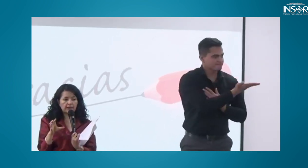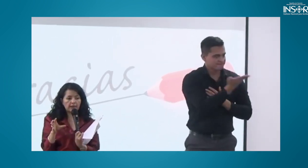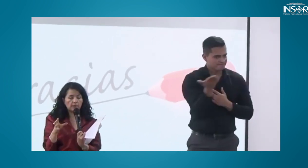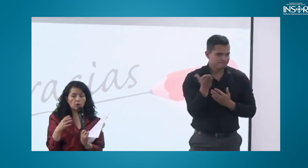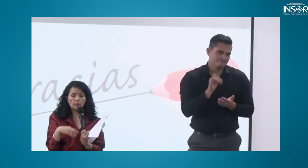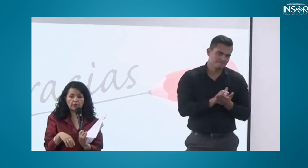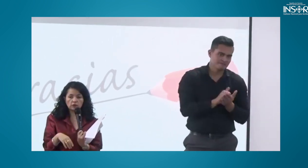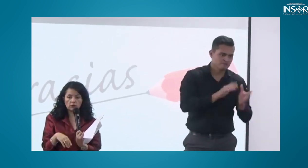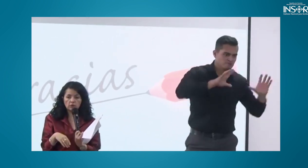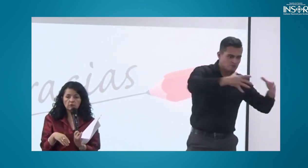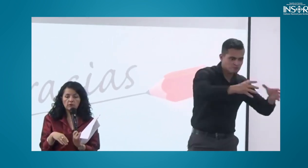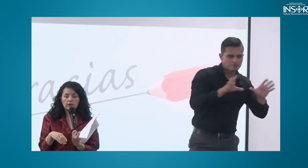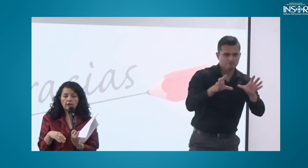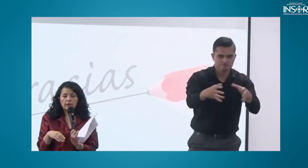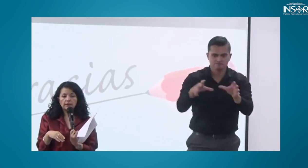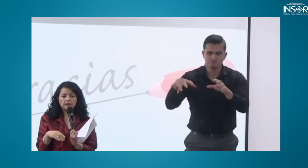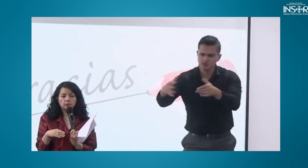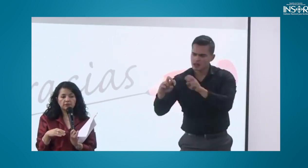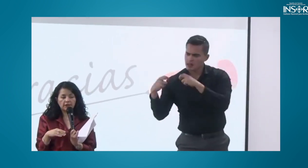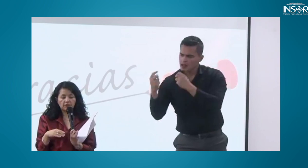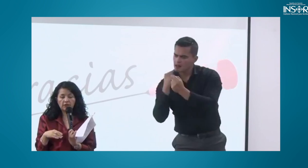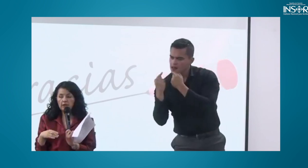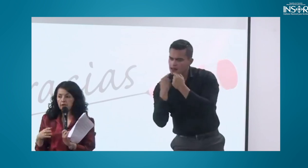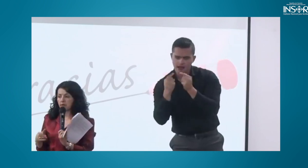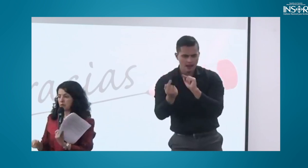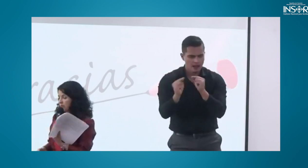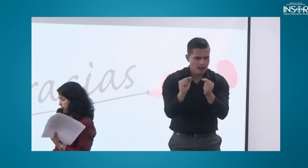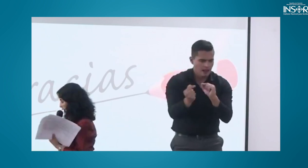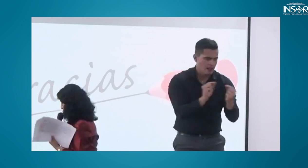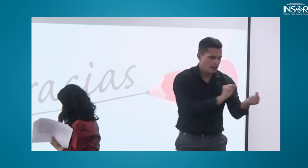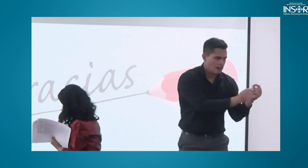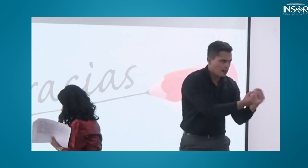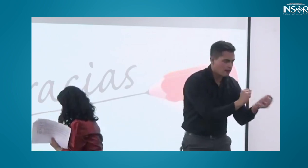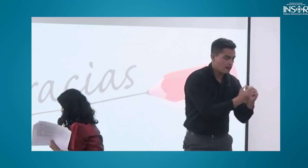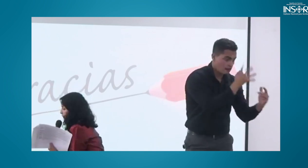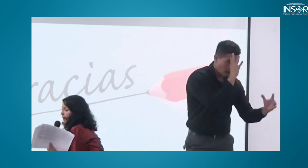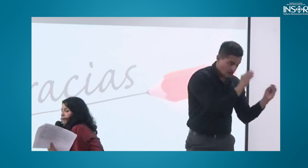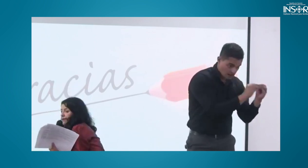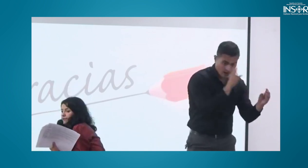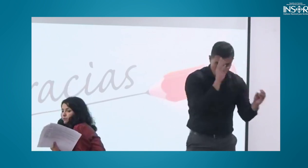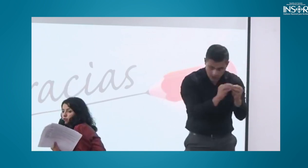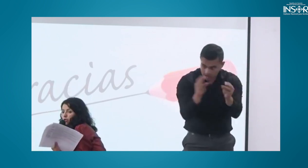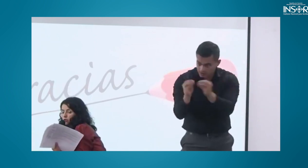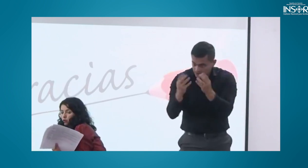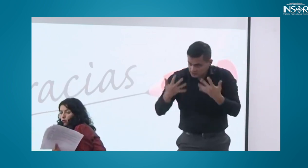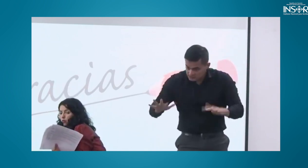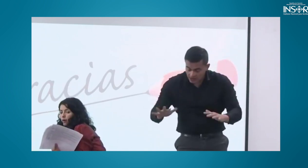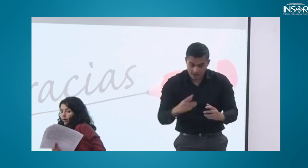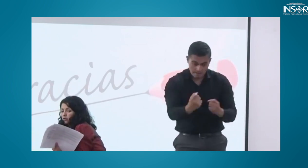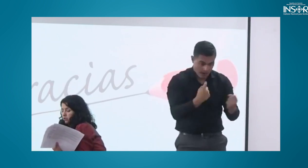momento después del refrigerio para ir respondiendo. Como lo habíamos